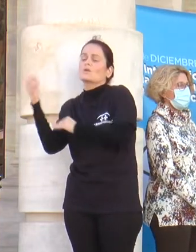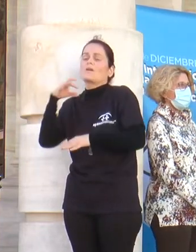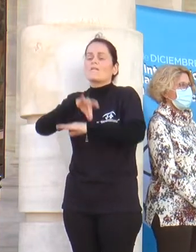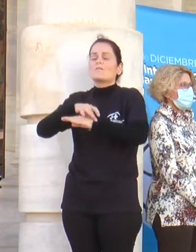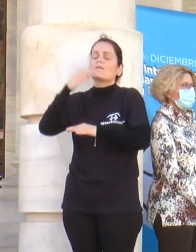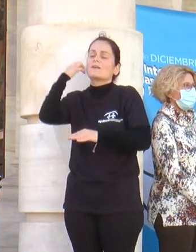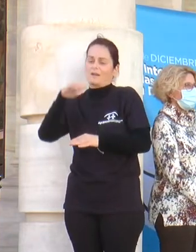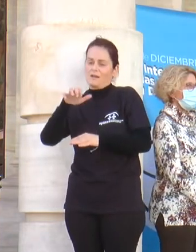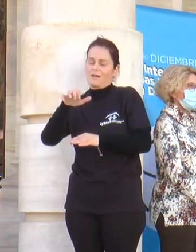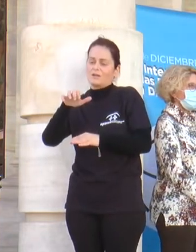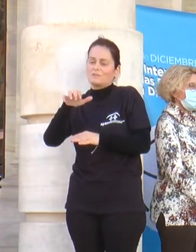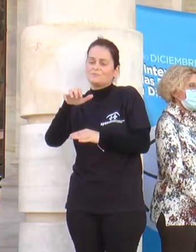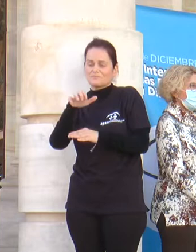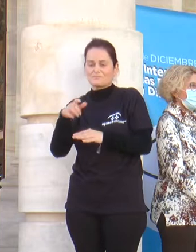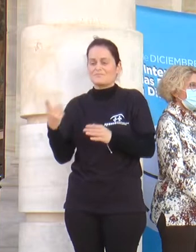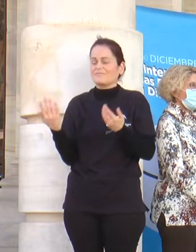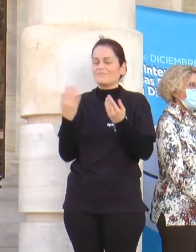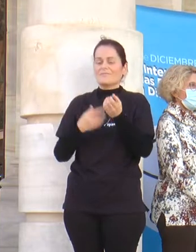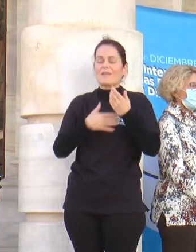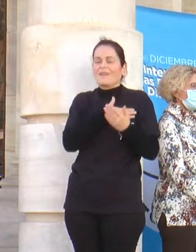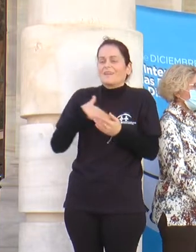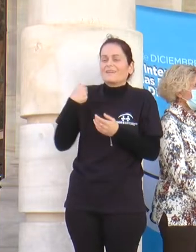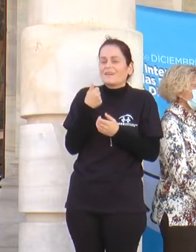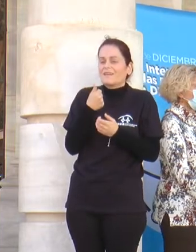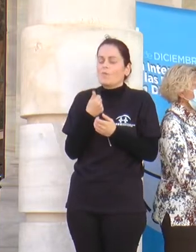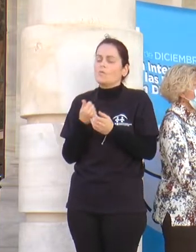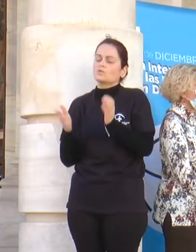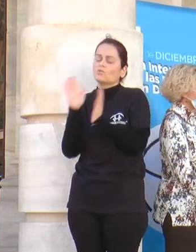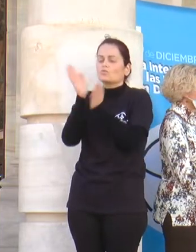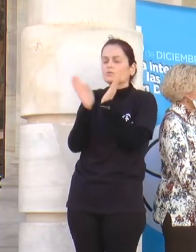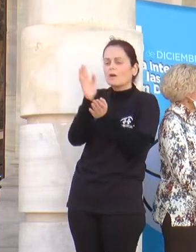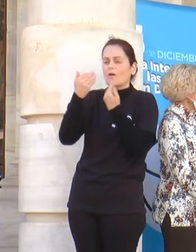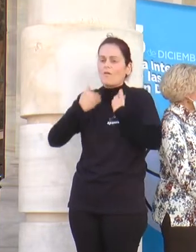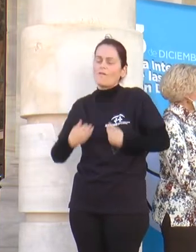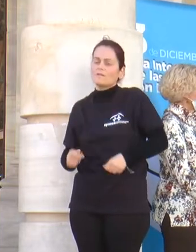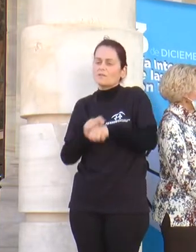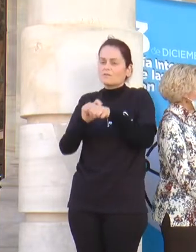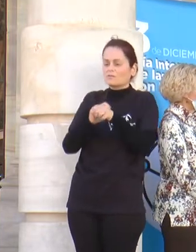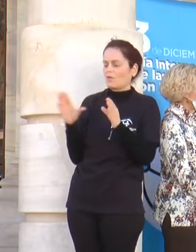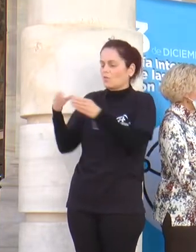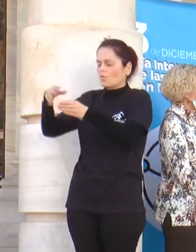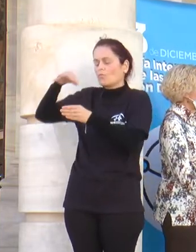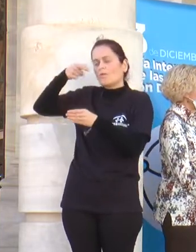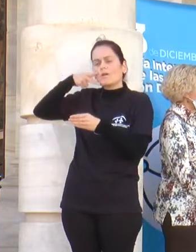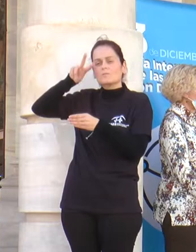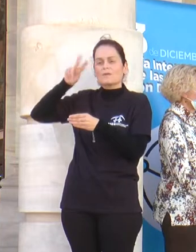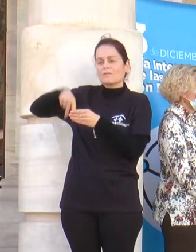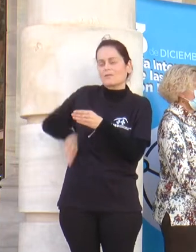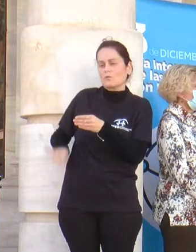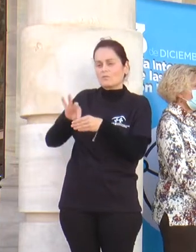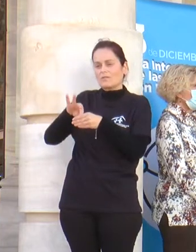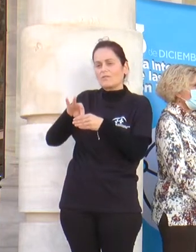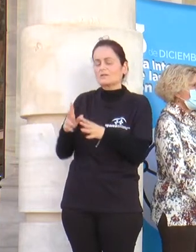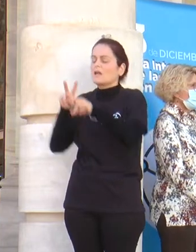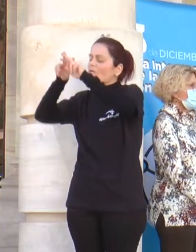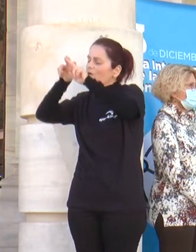Abogamos por un abordaje integral y multidisciplinar. Reclamamos una mayor apuesta por la investigación